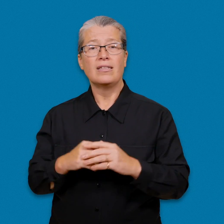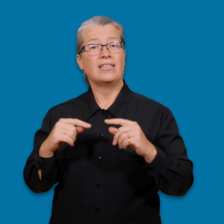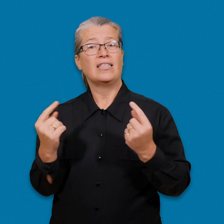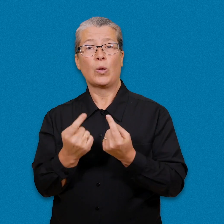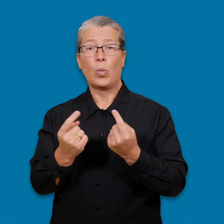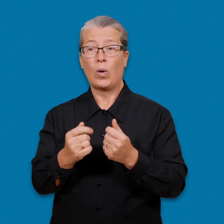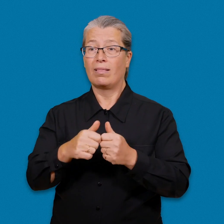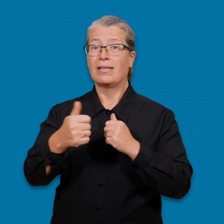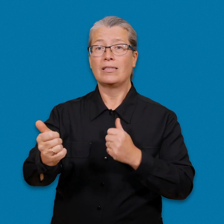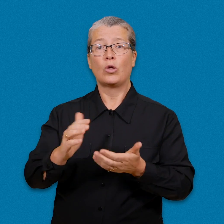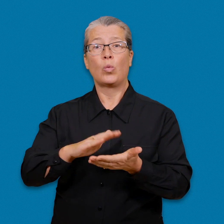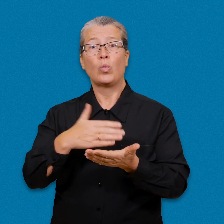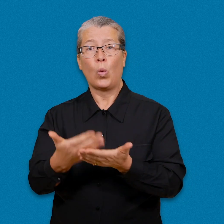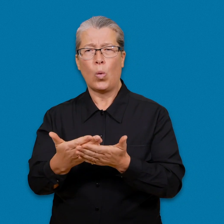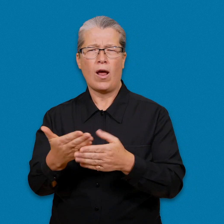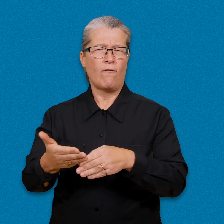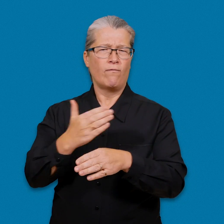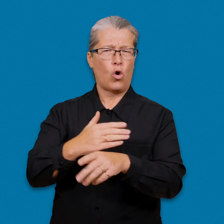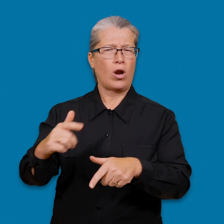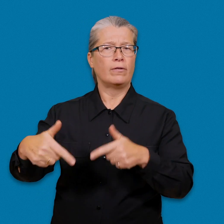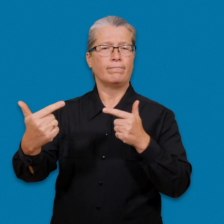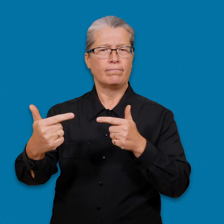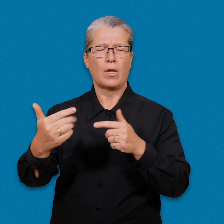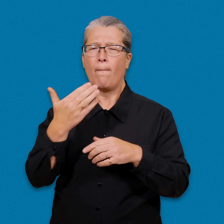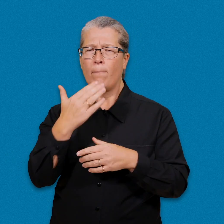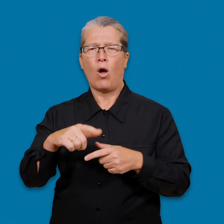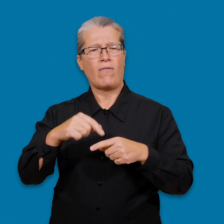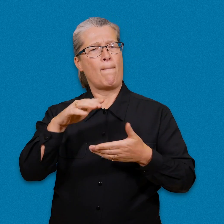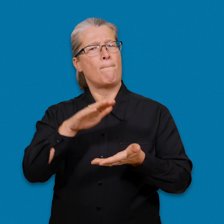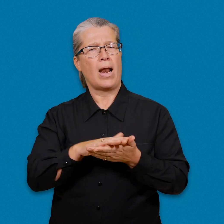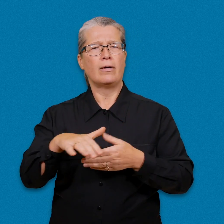Vid distanstolkning är det bra att vara på ett lugnt och väl upplyst ställe.